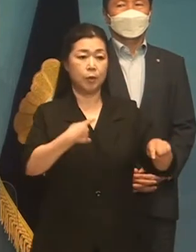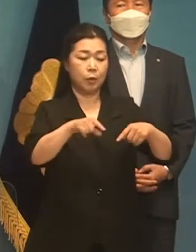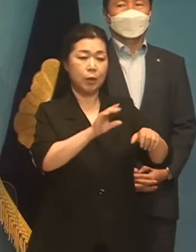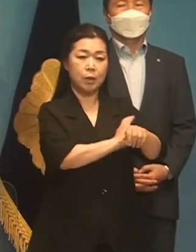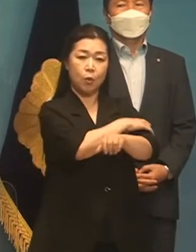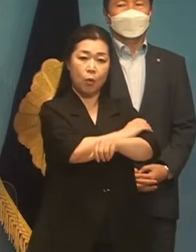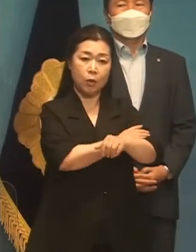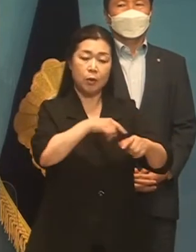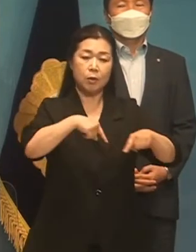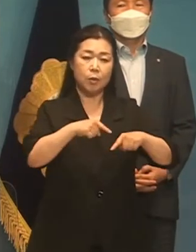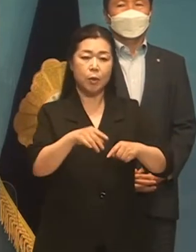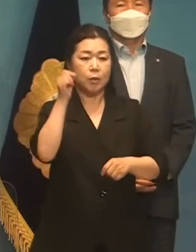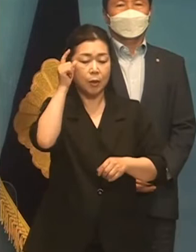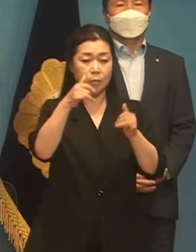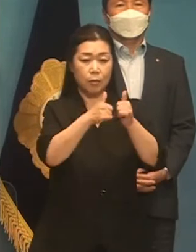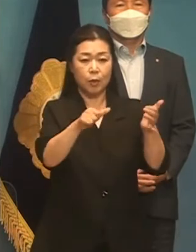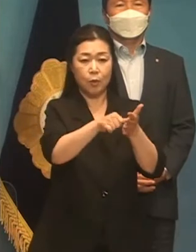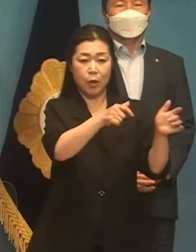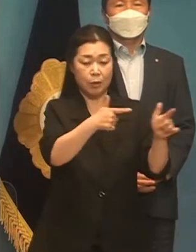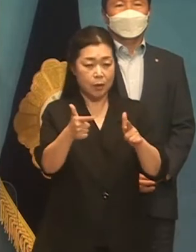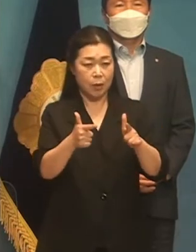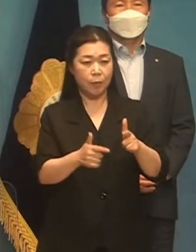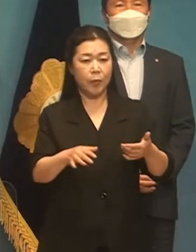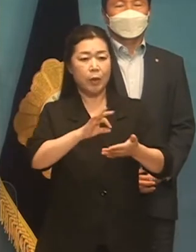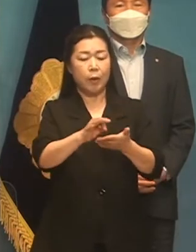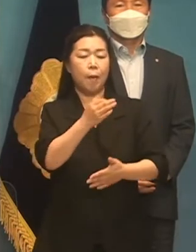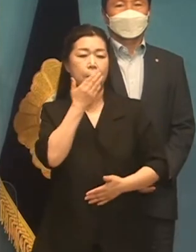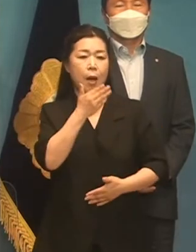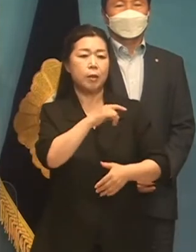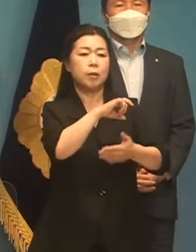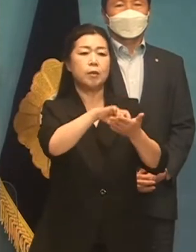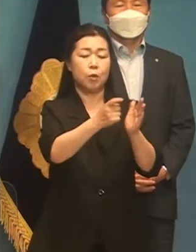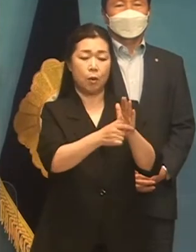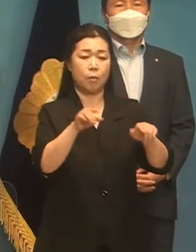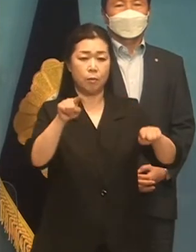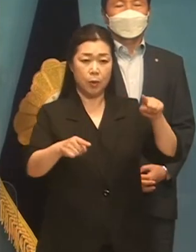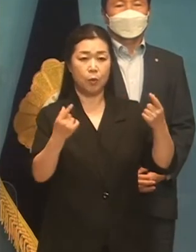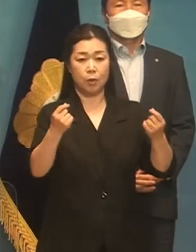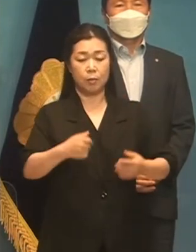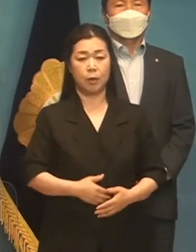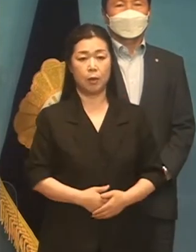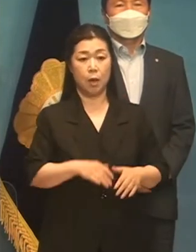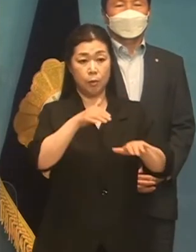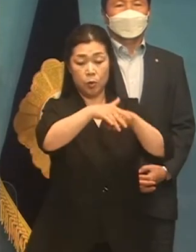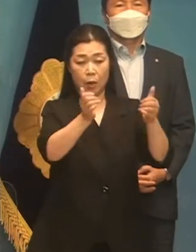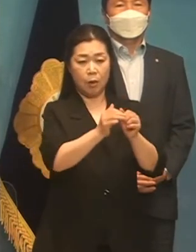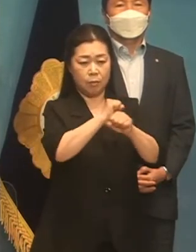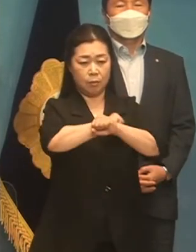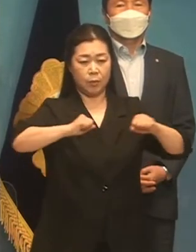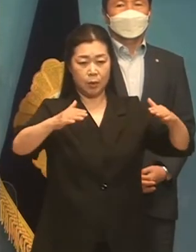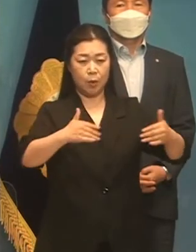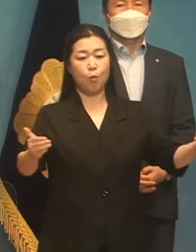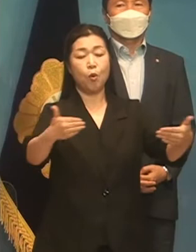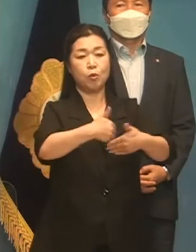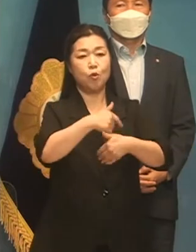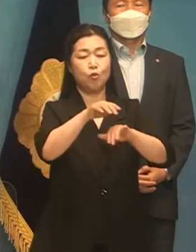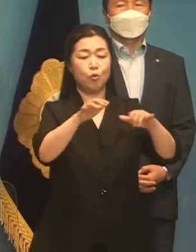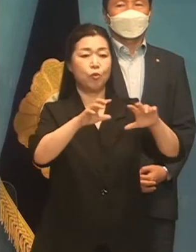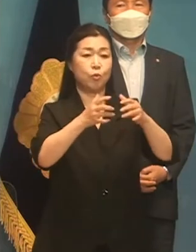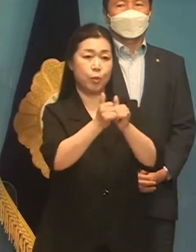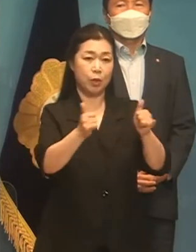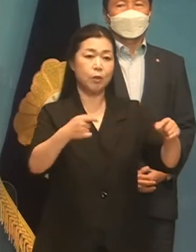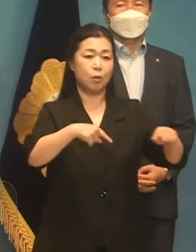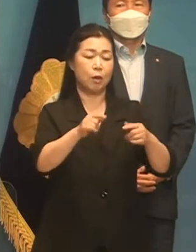집권능력은 민적, 물적자원의 가용능력에 뛰어나 민주당을 넓은 지붕을 가진 고용적 국민정당으로